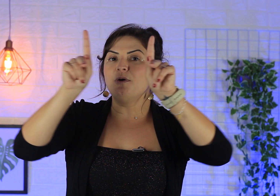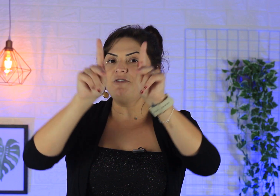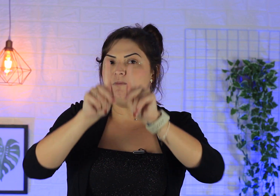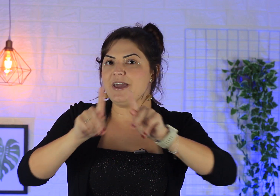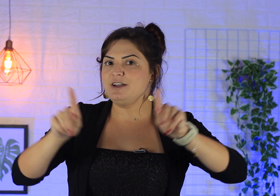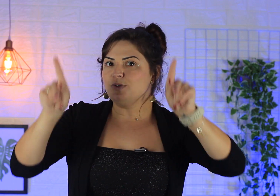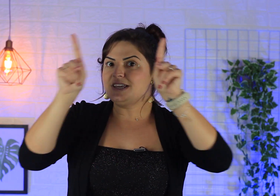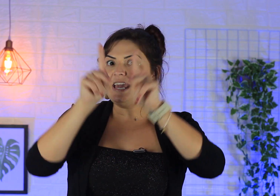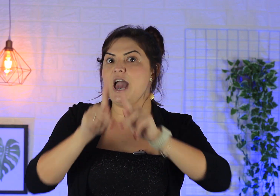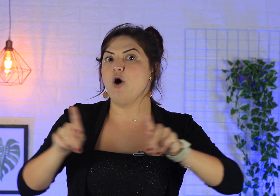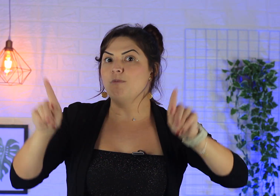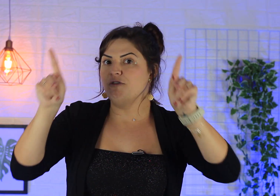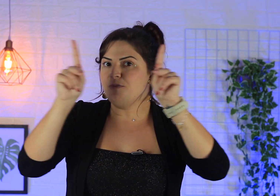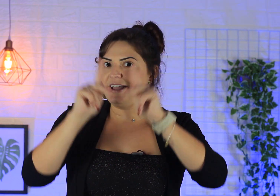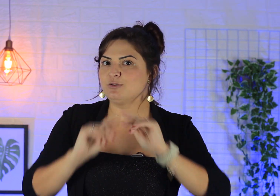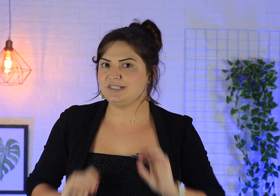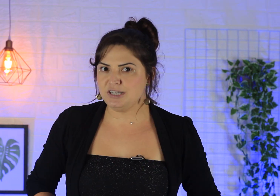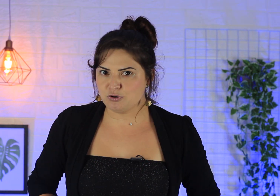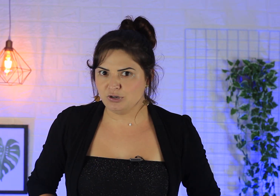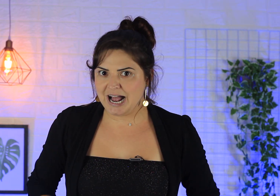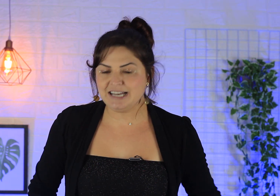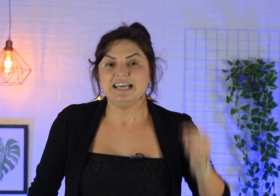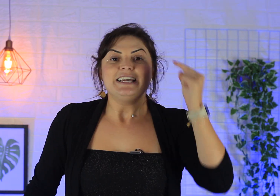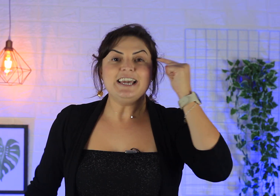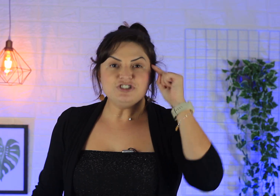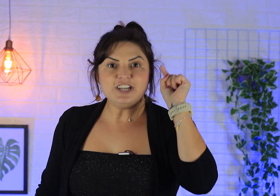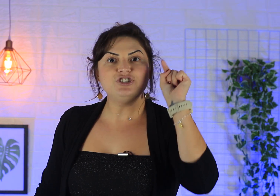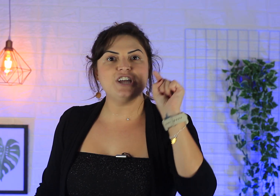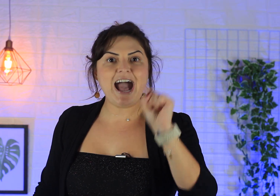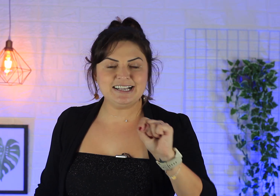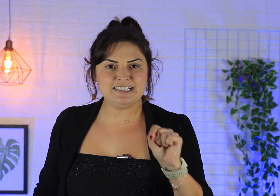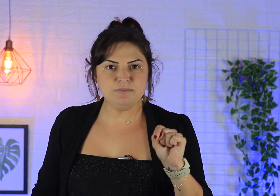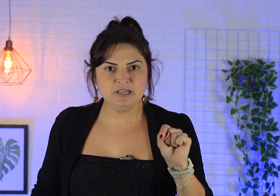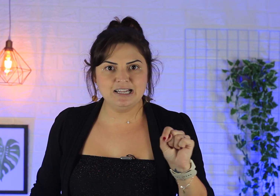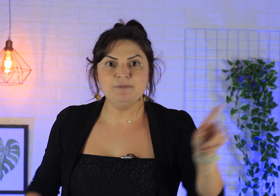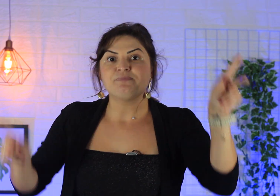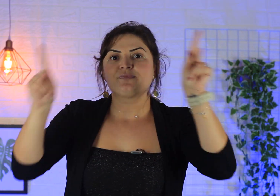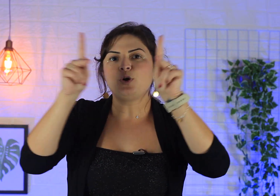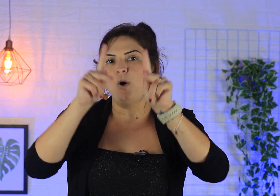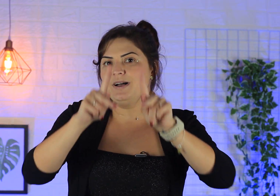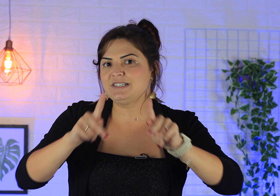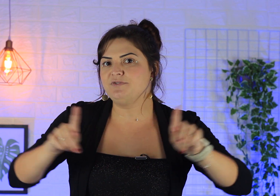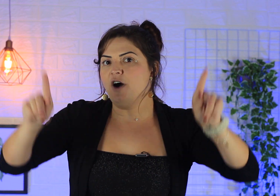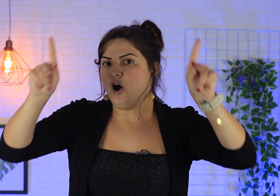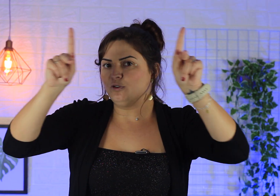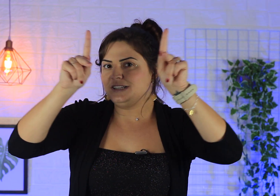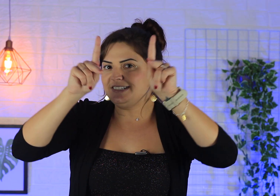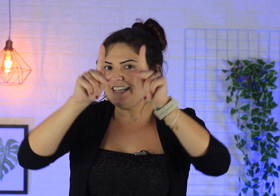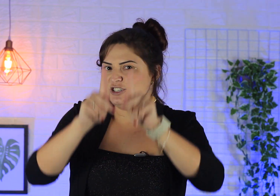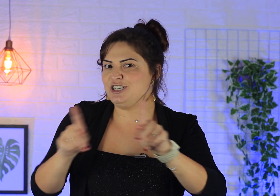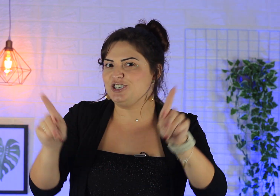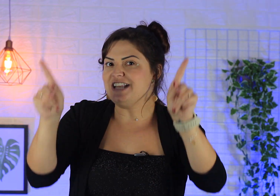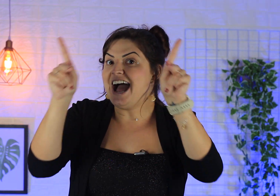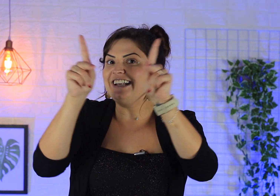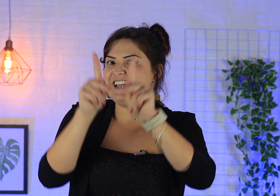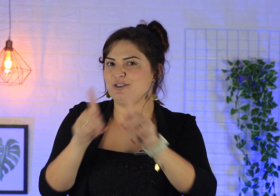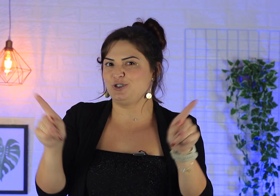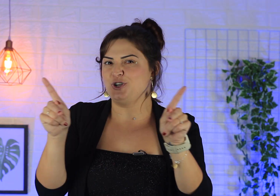movimento aqui é um movimento circular que a gente assimila com as voltas que a gente dá dentro do